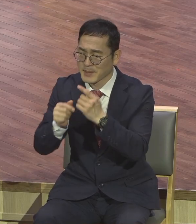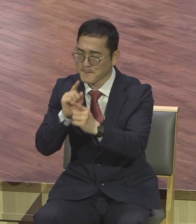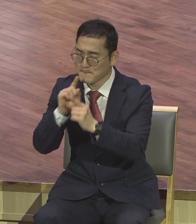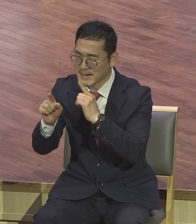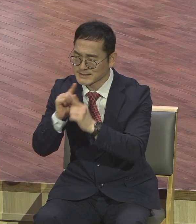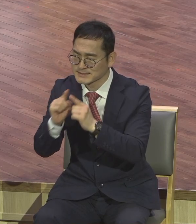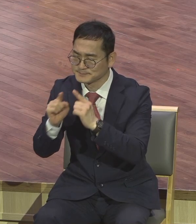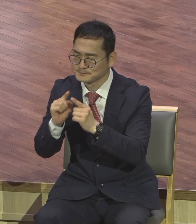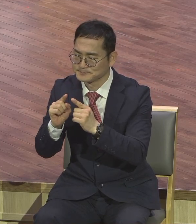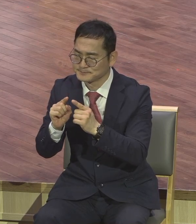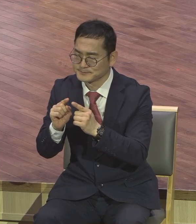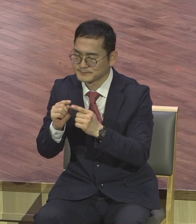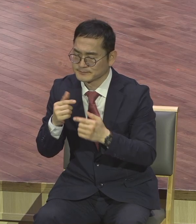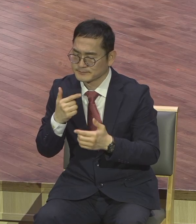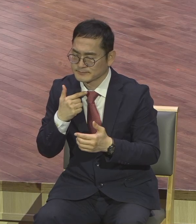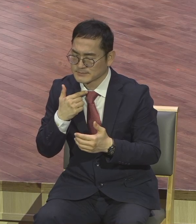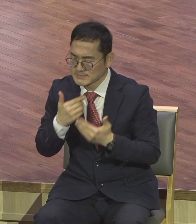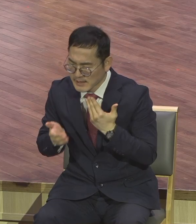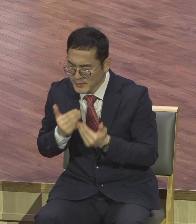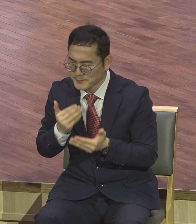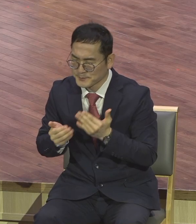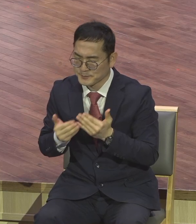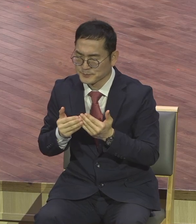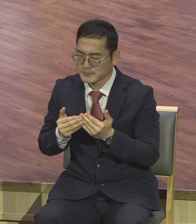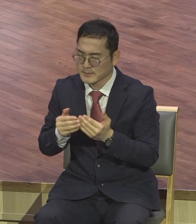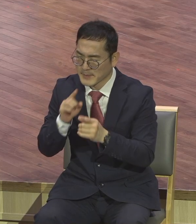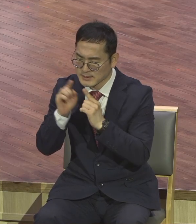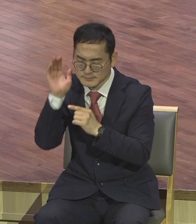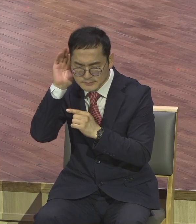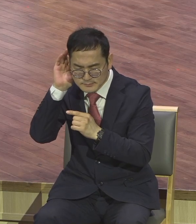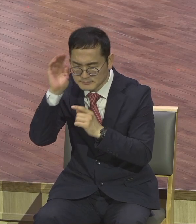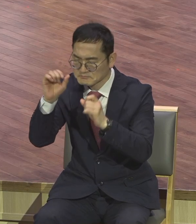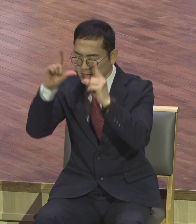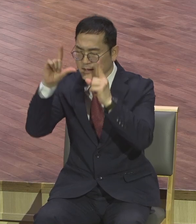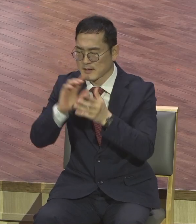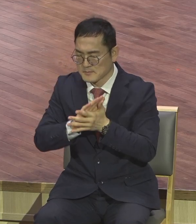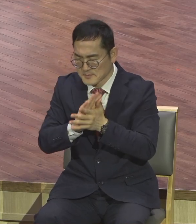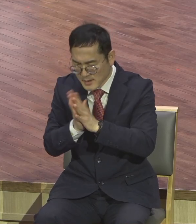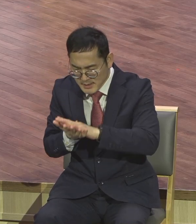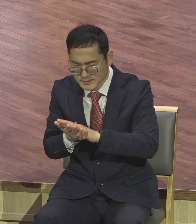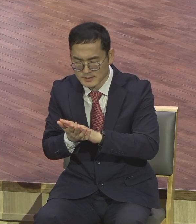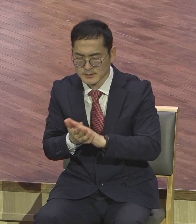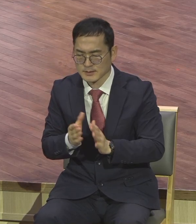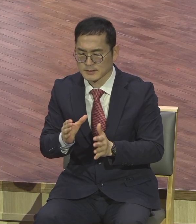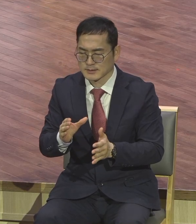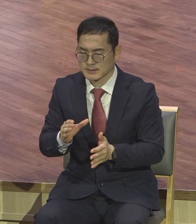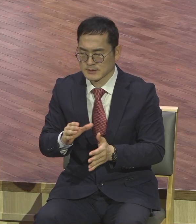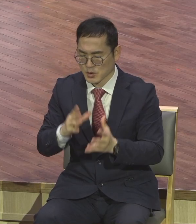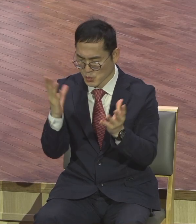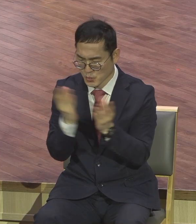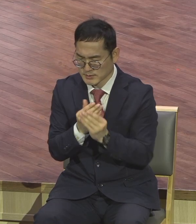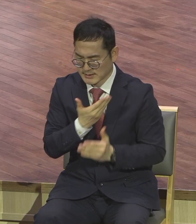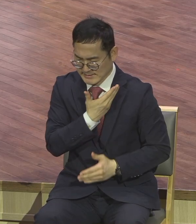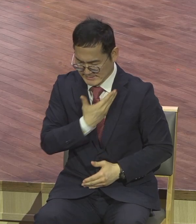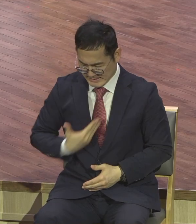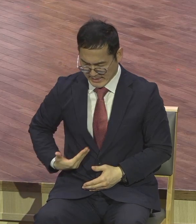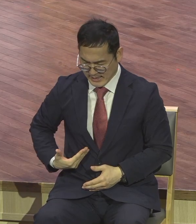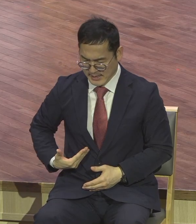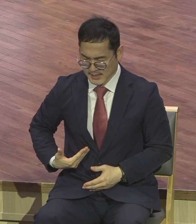눈에 눈이 열려서 마음이 열려서 생각이 열려서 완전히 변화되어 그래서 절대제자로 승인받는 열두 번째